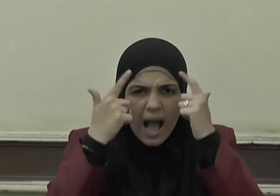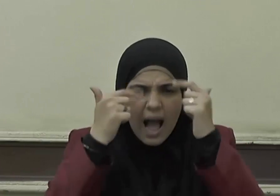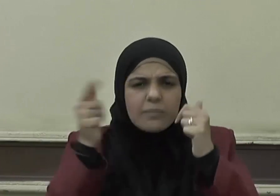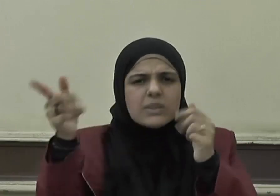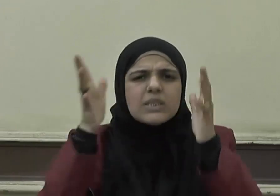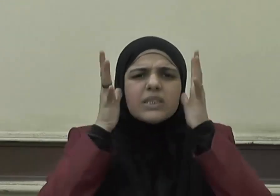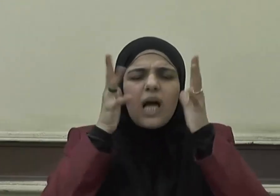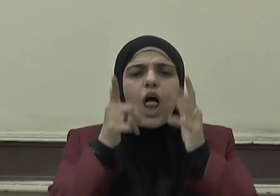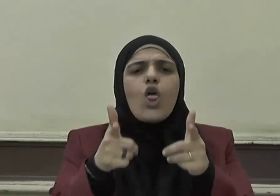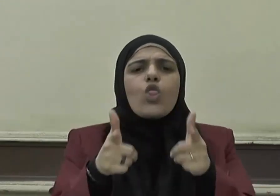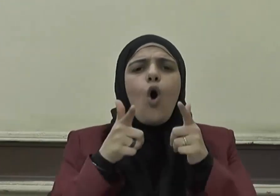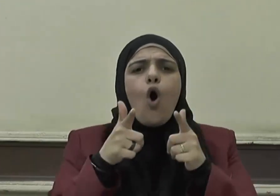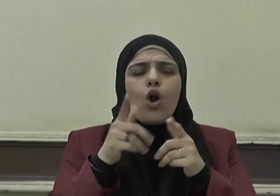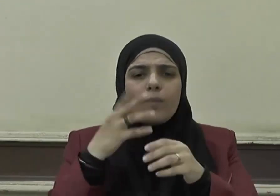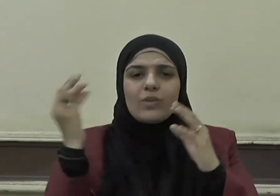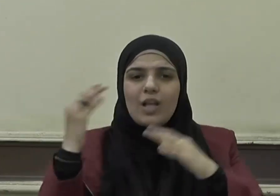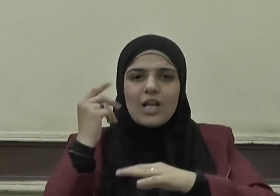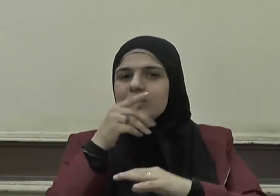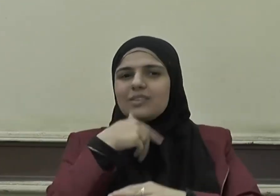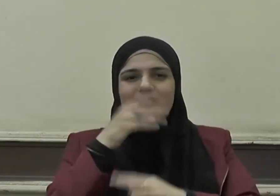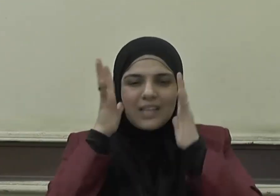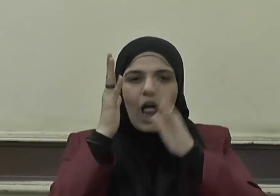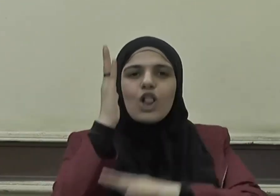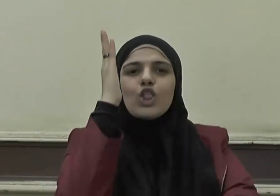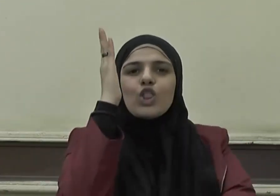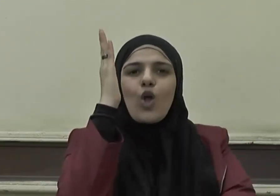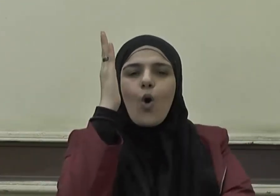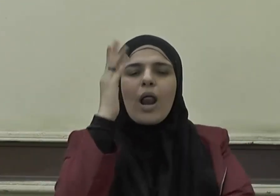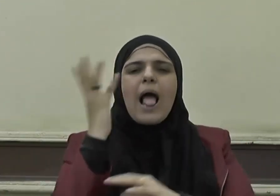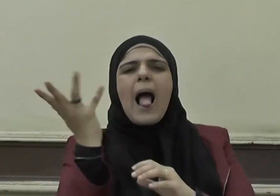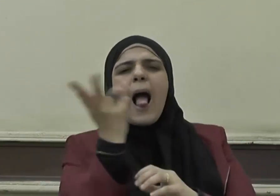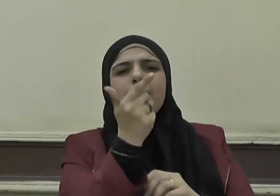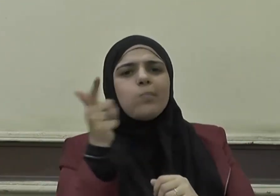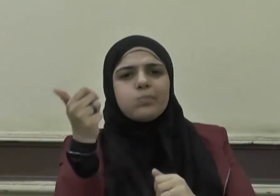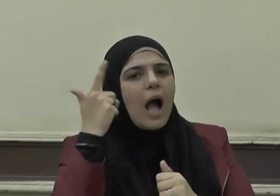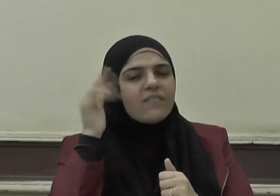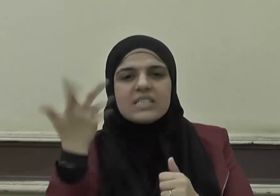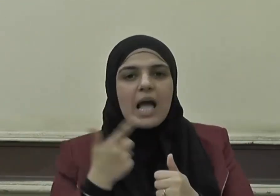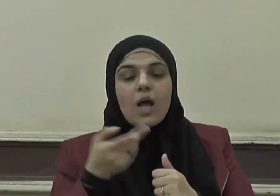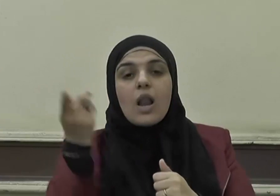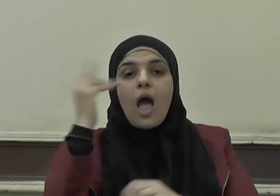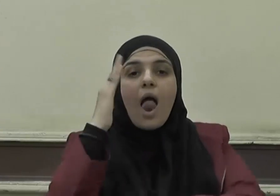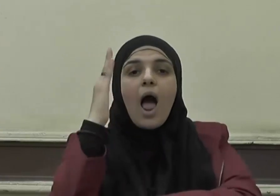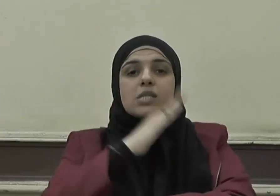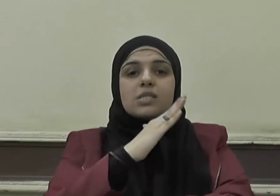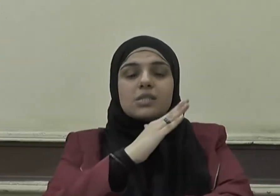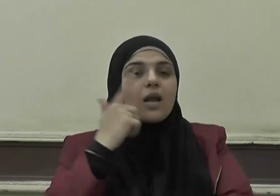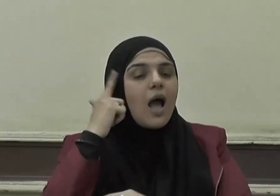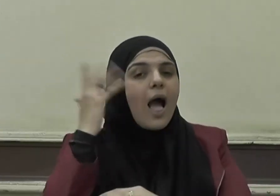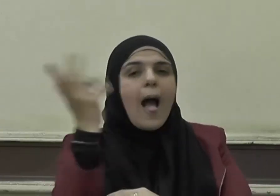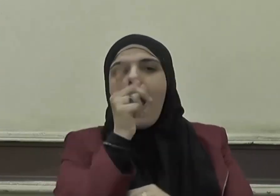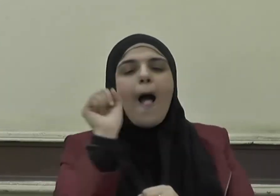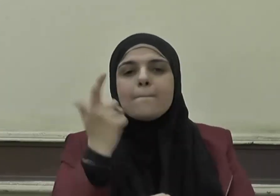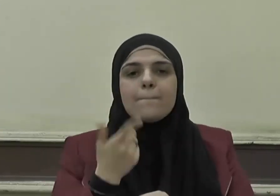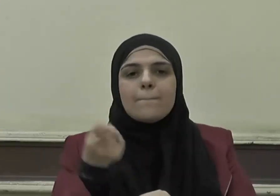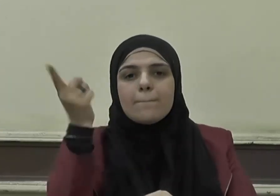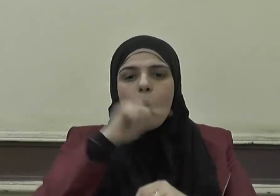صلاة الظهر عدتها كذا وصلاة العصر عدتها كذا وحين وقتها